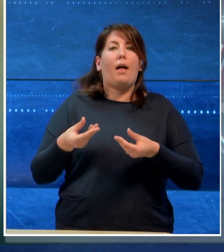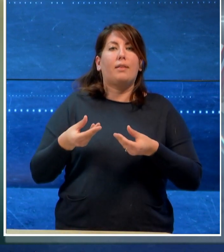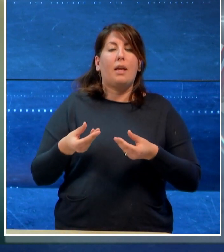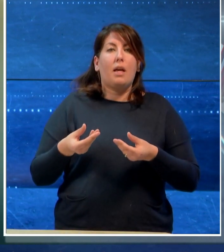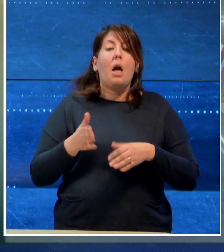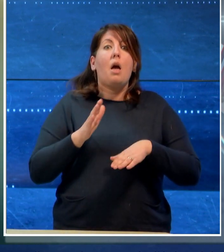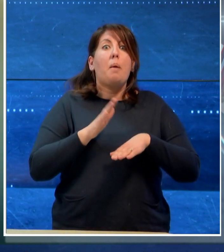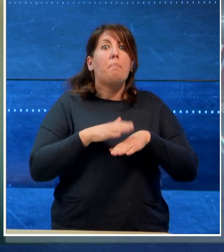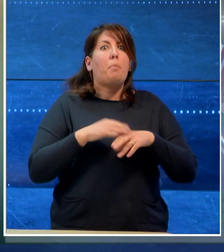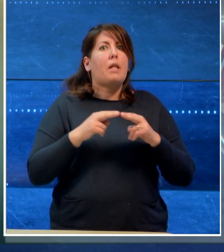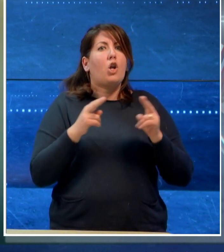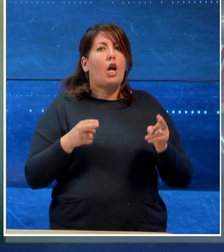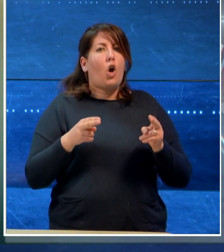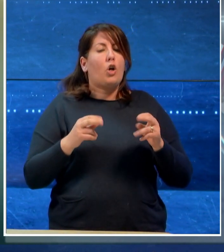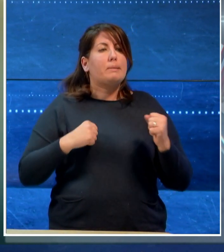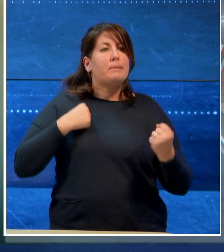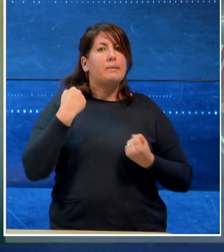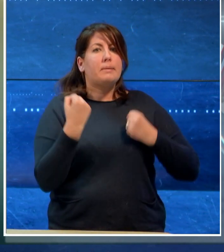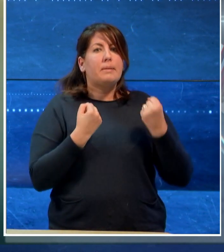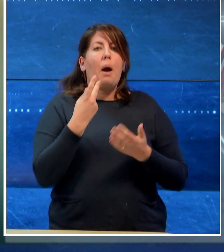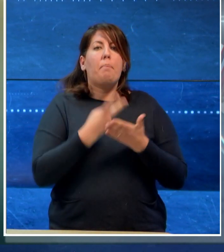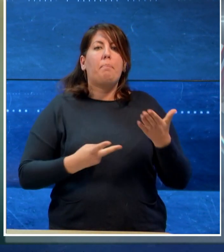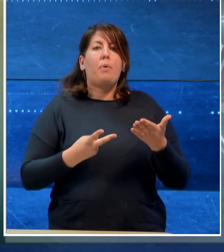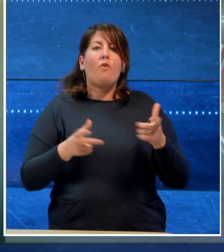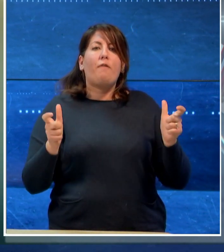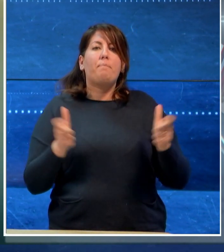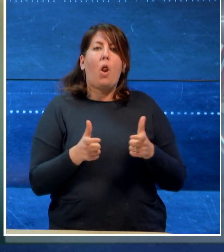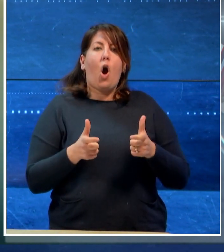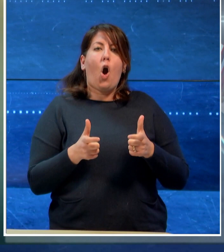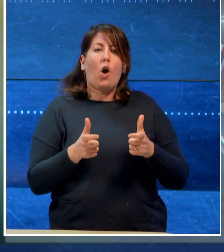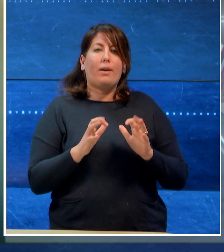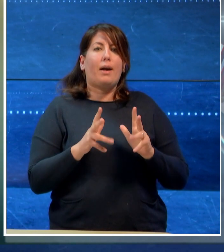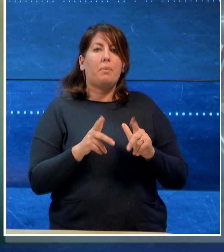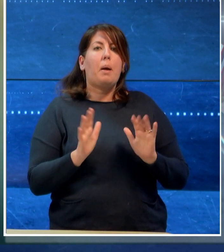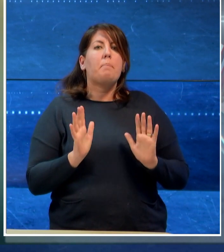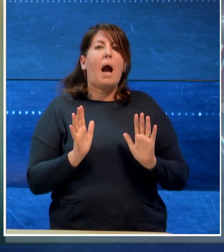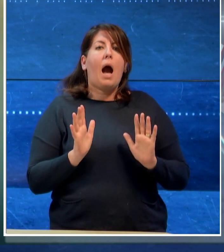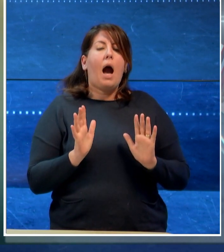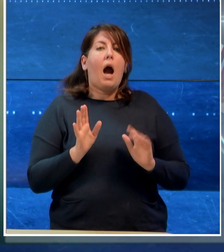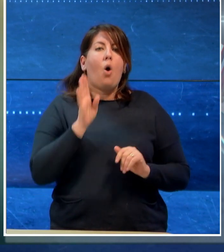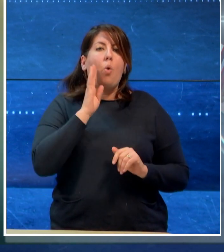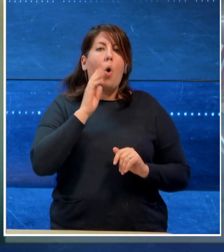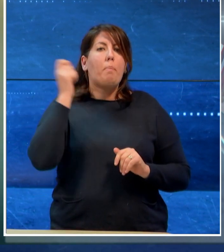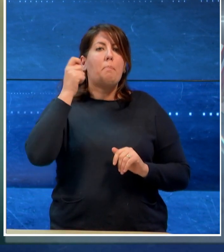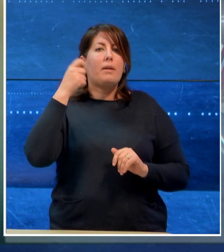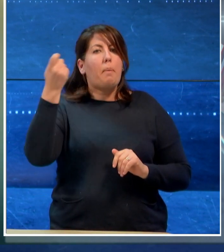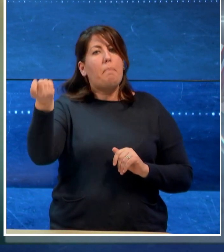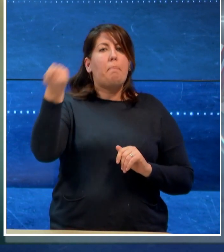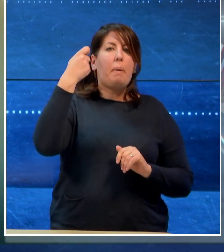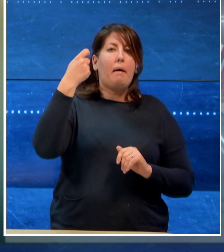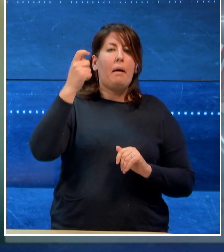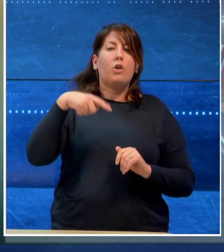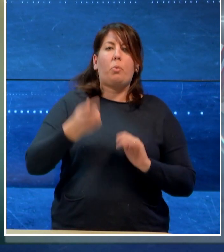reagì provando a fermare il malvivente che con velocità lo colpì alla fronte per poi